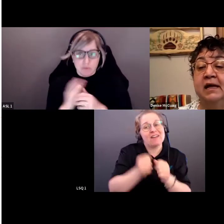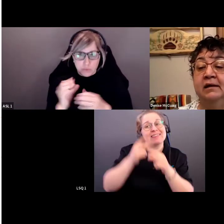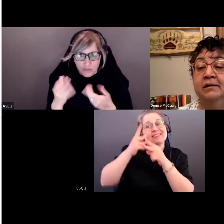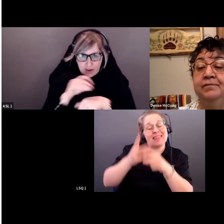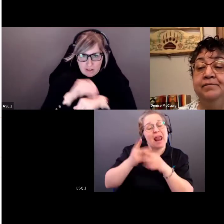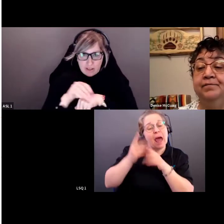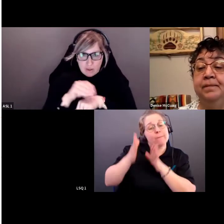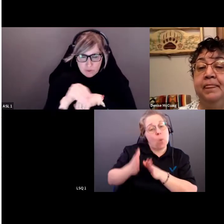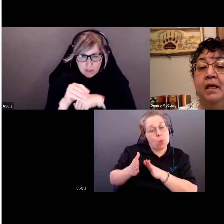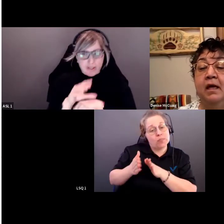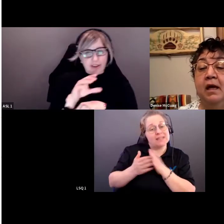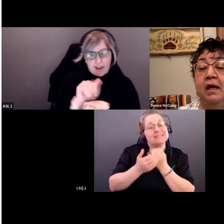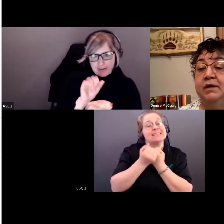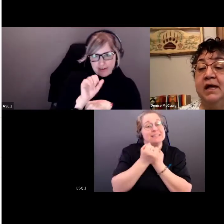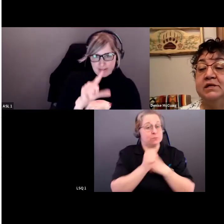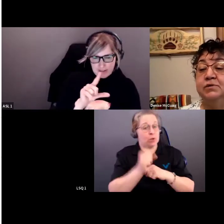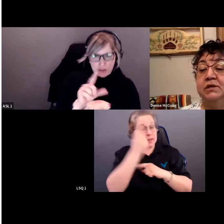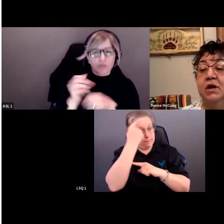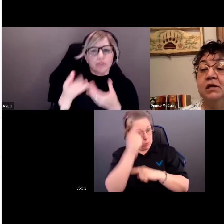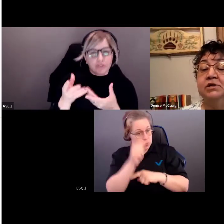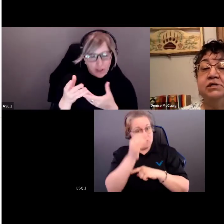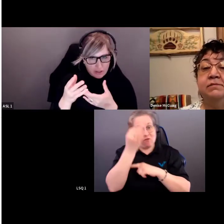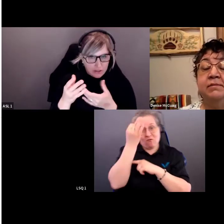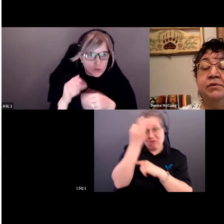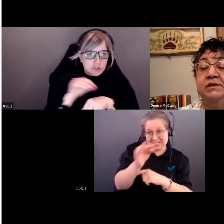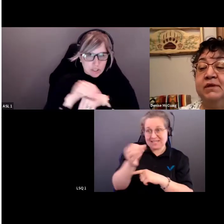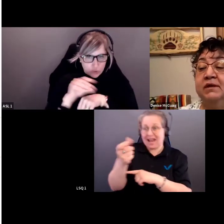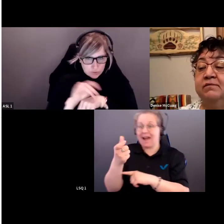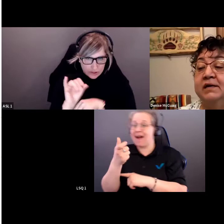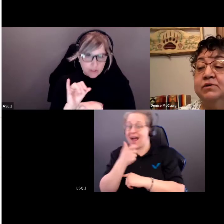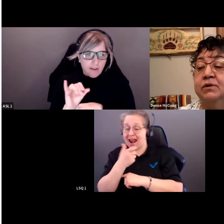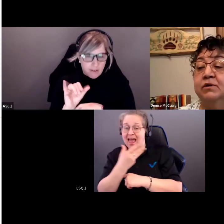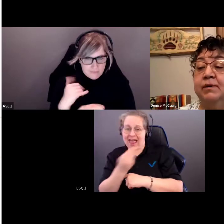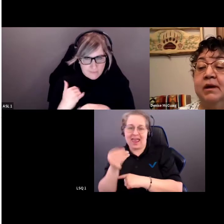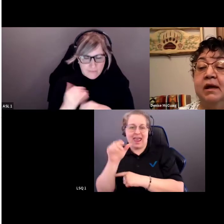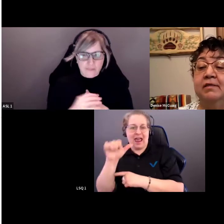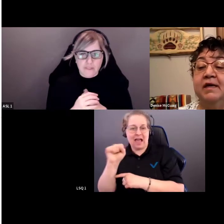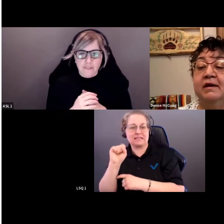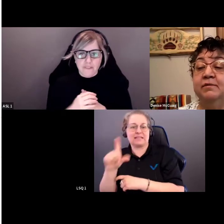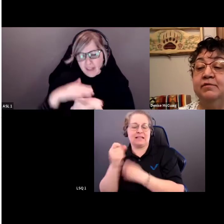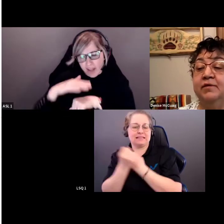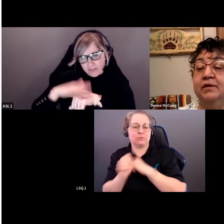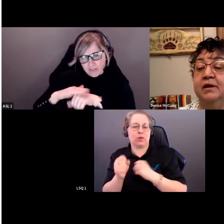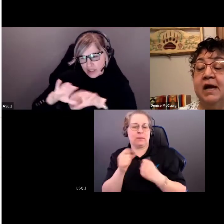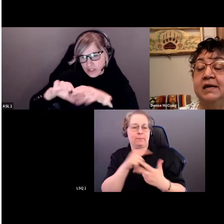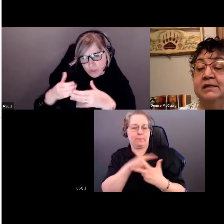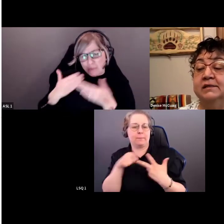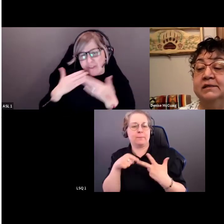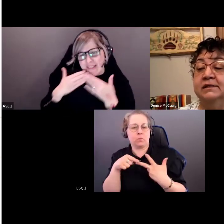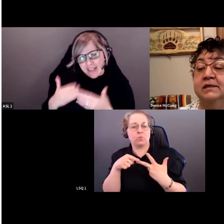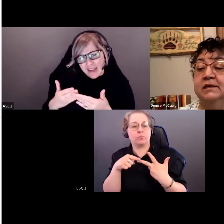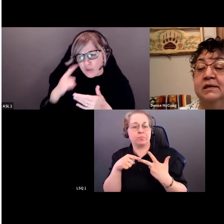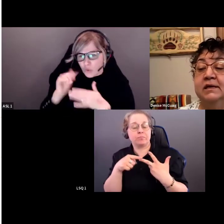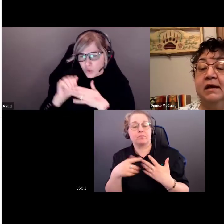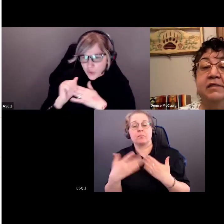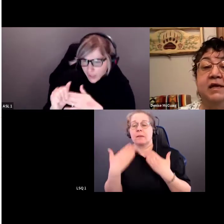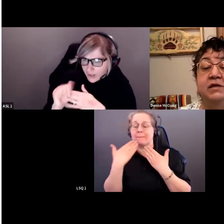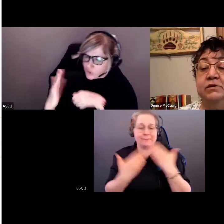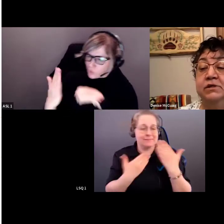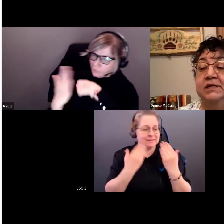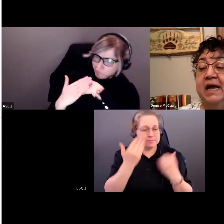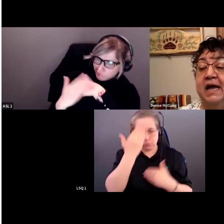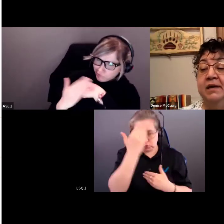en anglais et en français ainsi qu'en ASL. Je tiens à saluer les membres du groupe